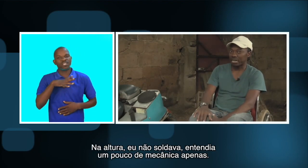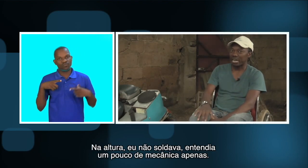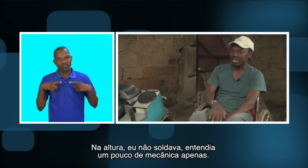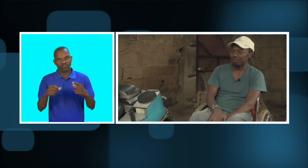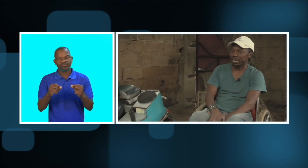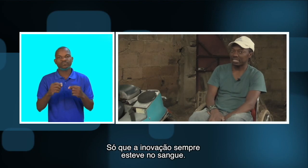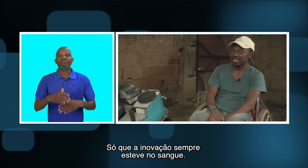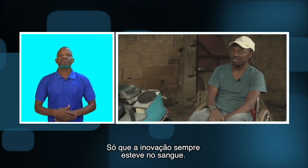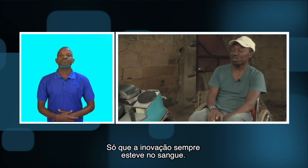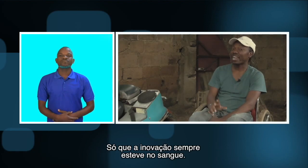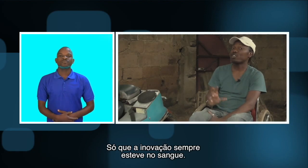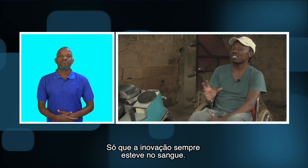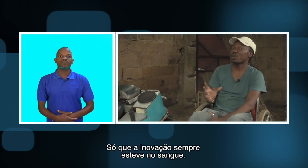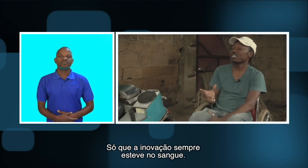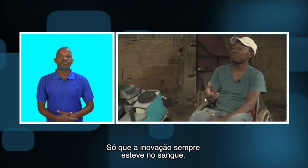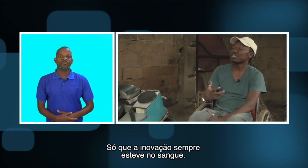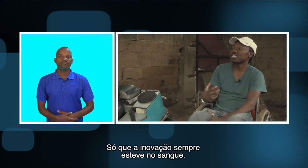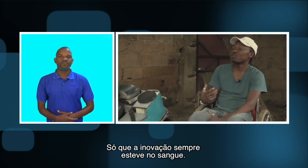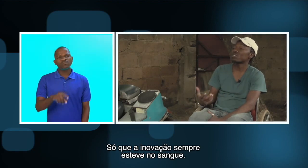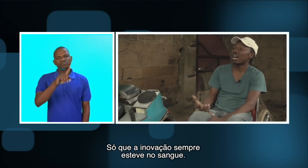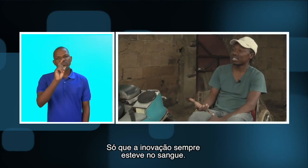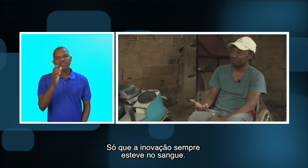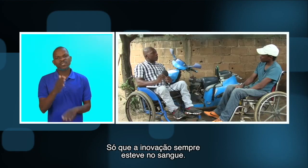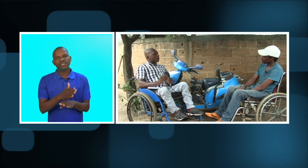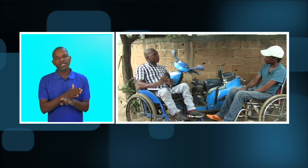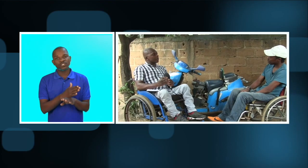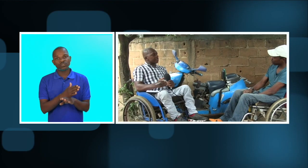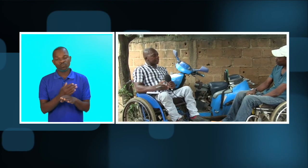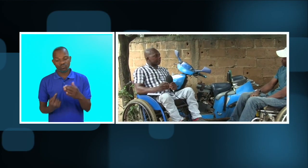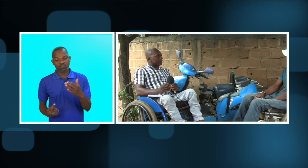pouco da mecânica apenas só que a inovação sempre esteve no sangue